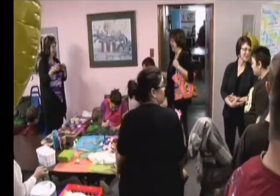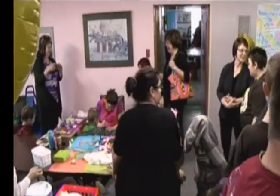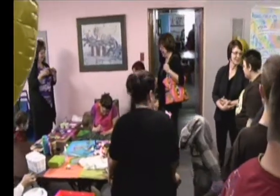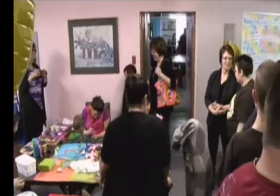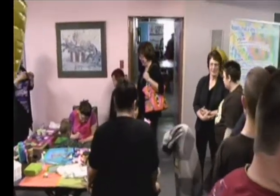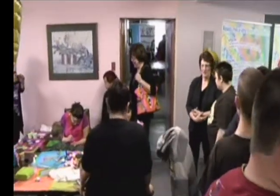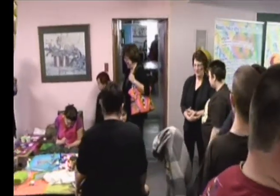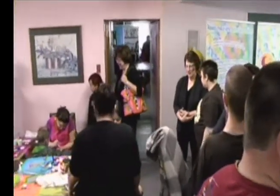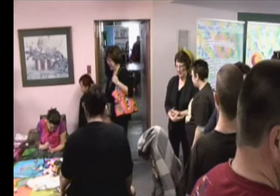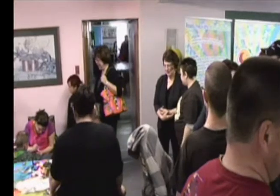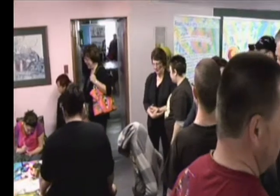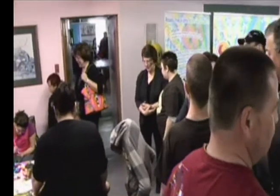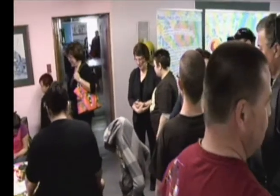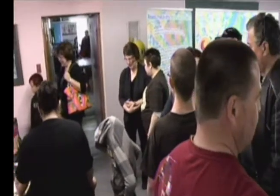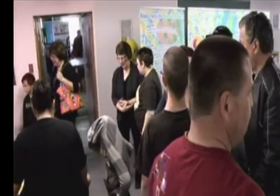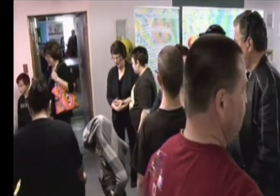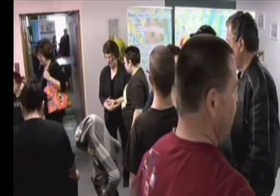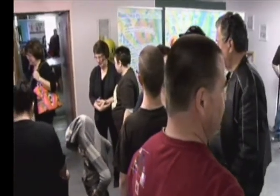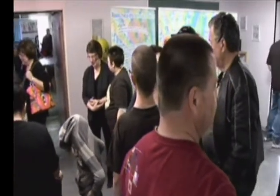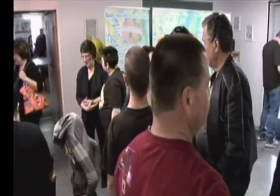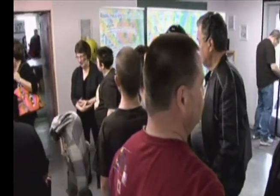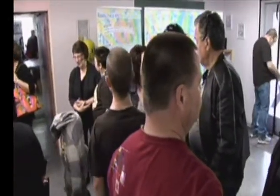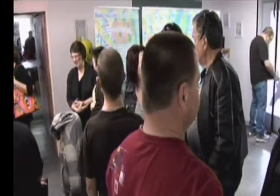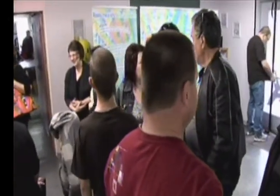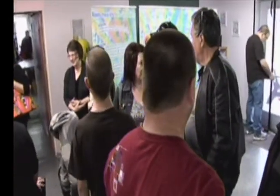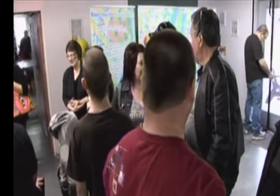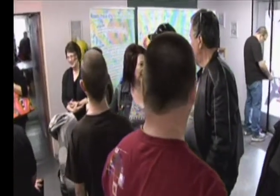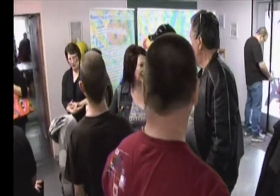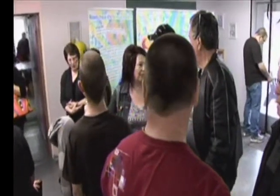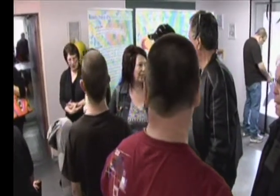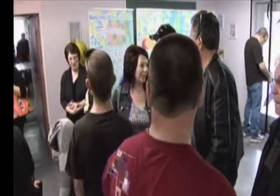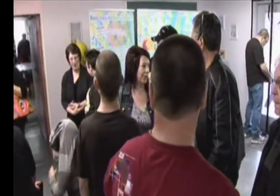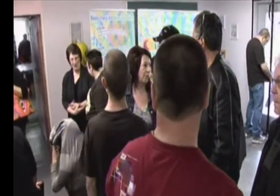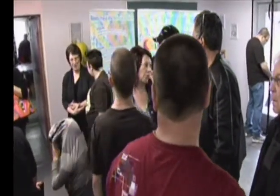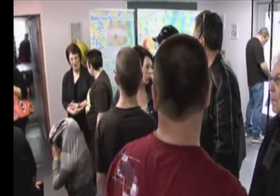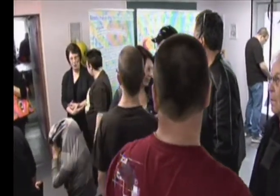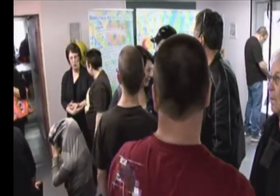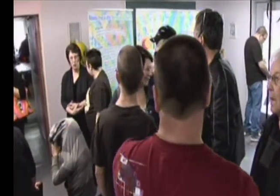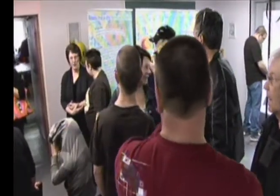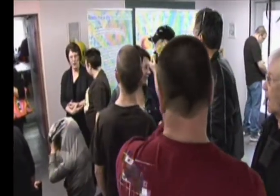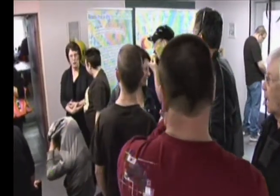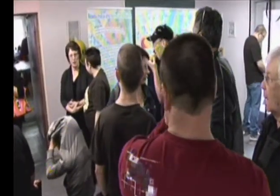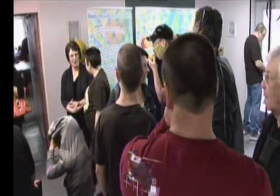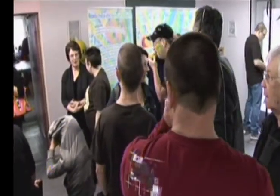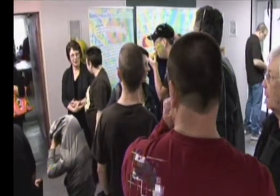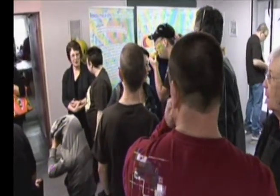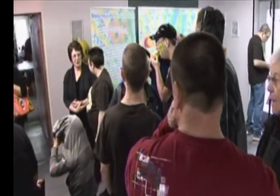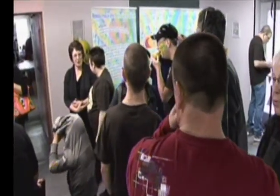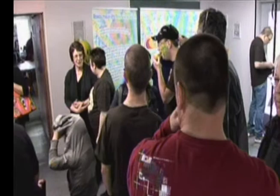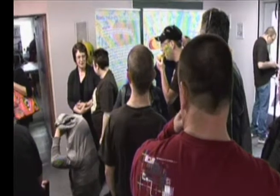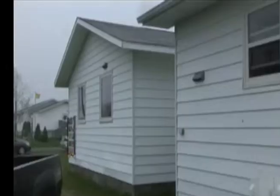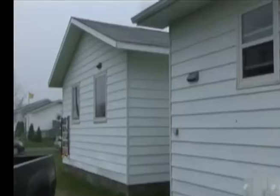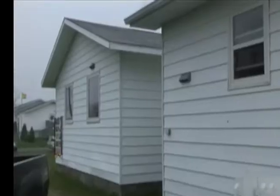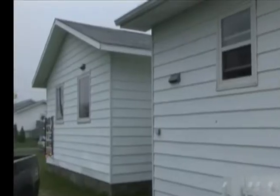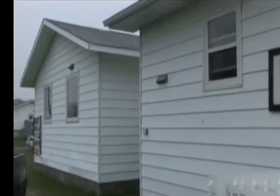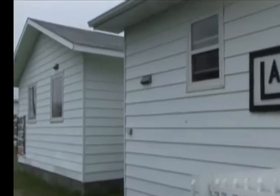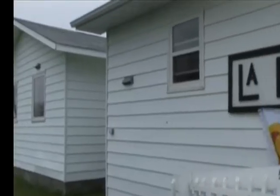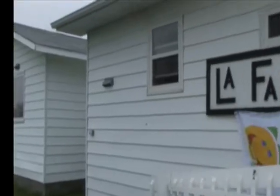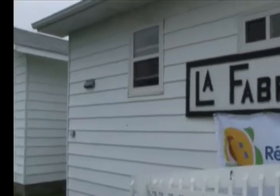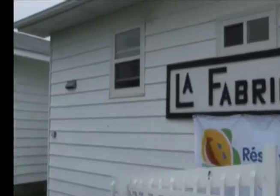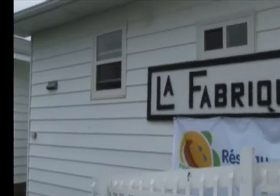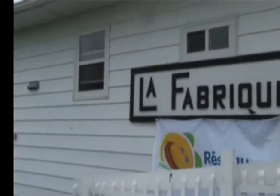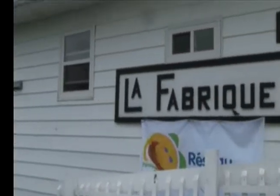Pierre à Jean-Louis s'appelait barmé au